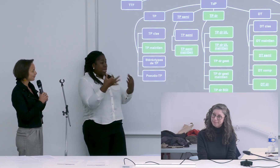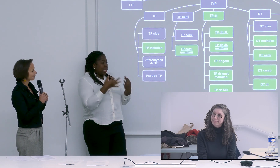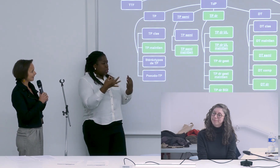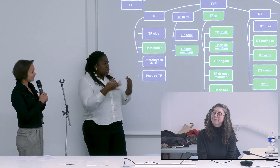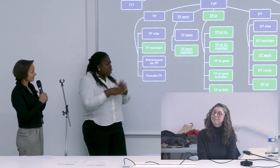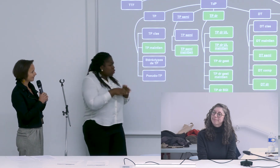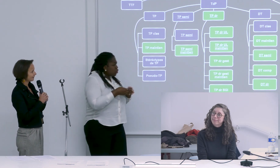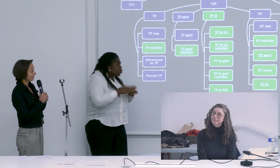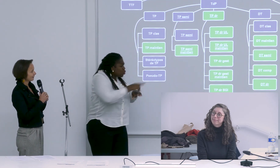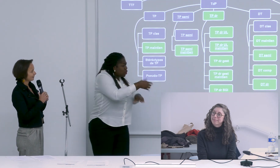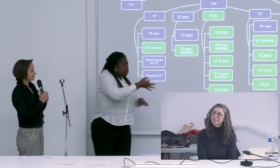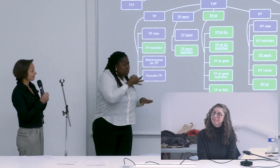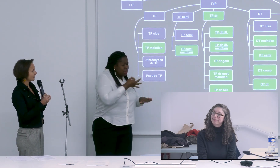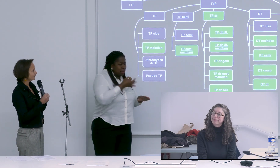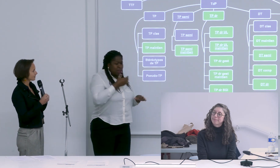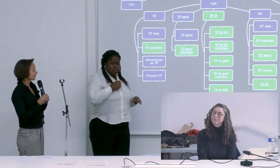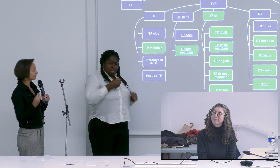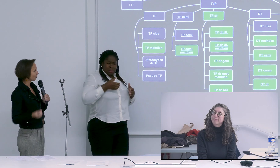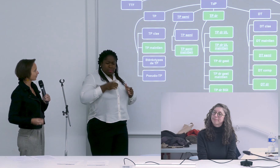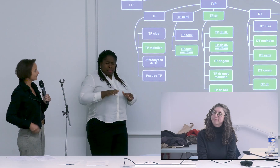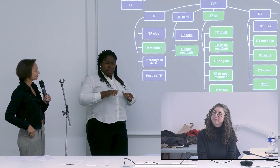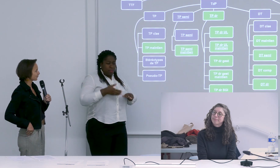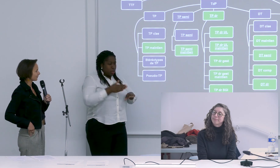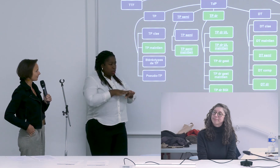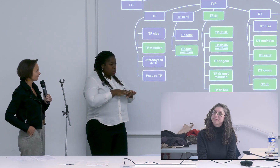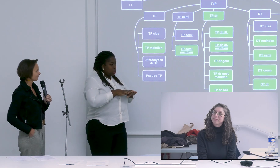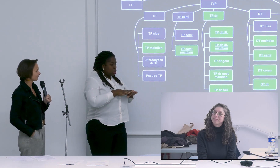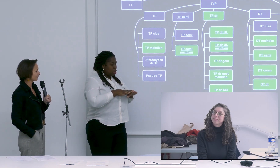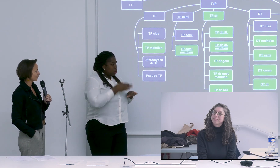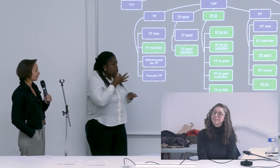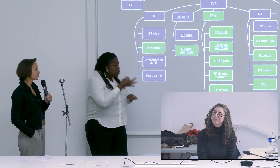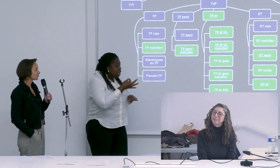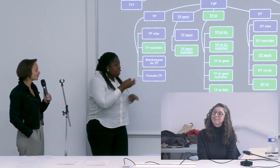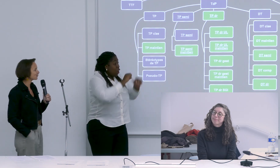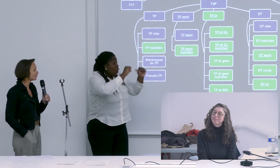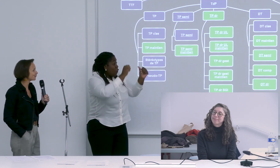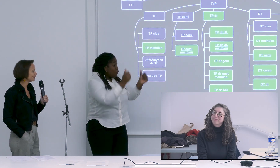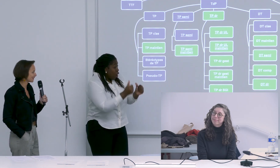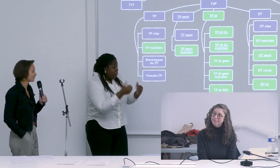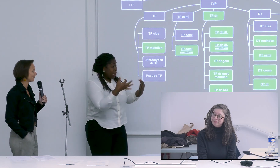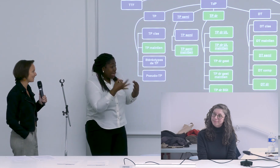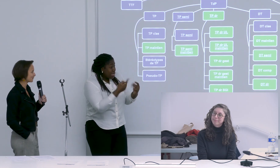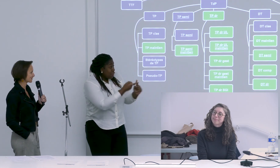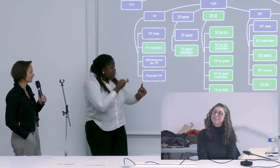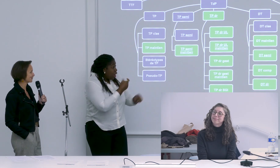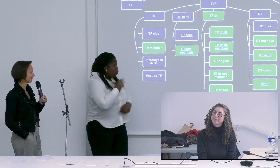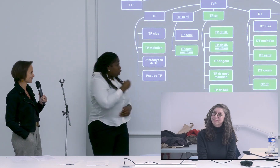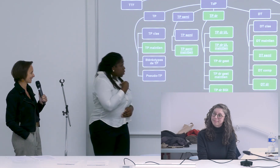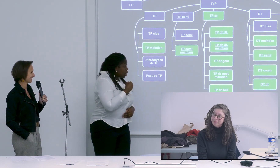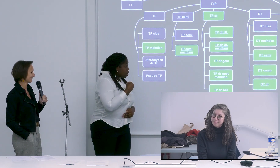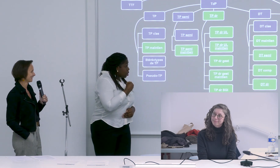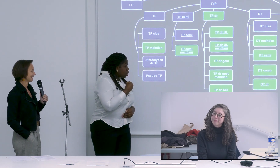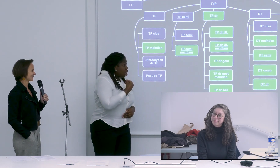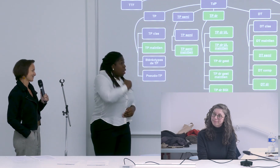la forme classique c'est celle qui est empruntée au français parce que sans doute le locuteur à ce moment-là pensait au mot